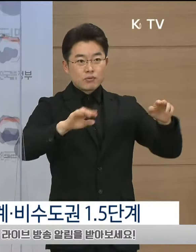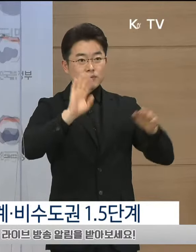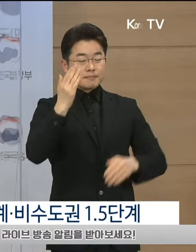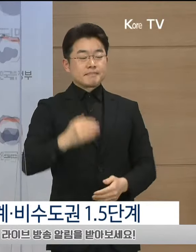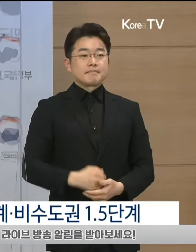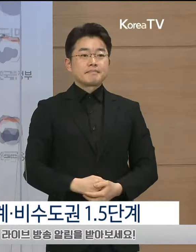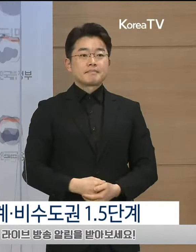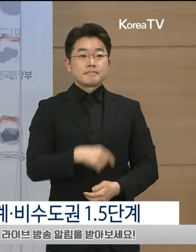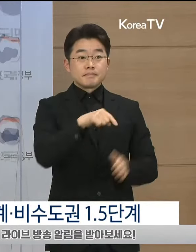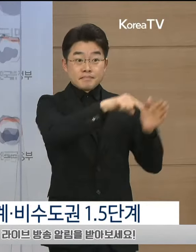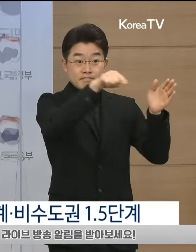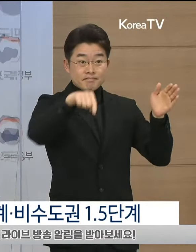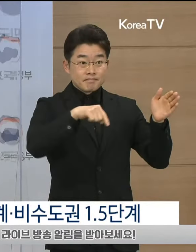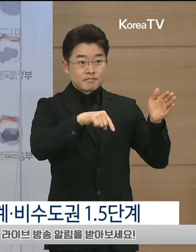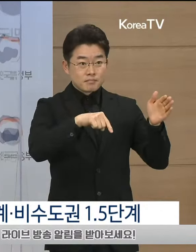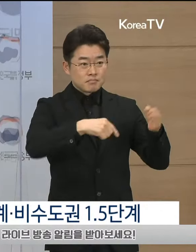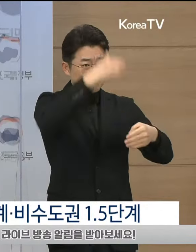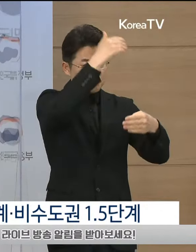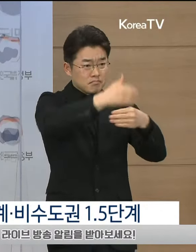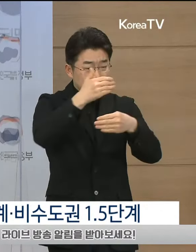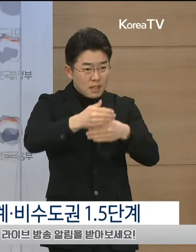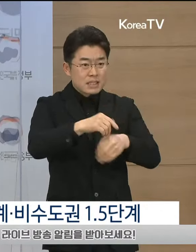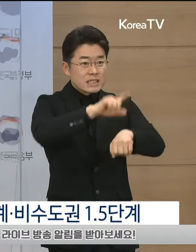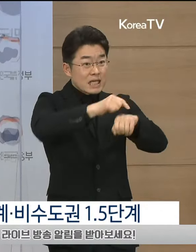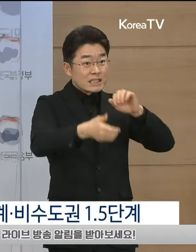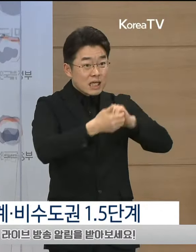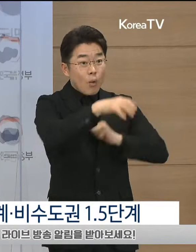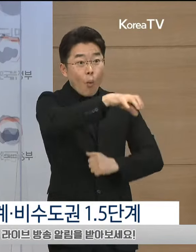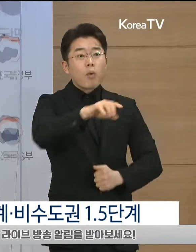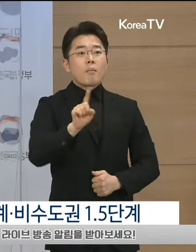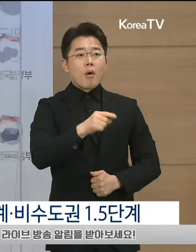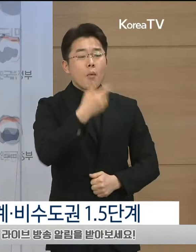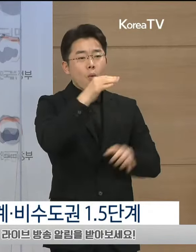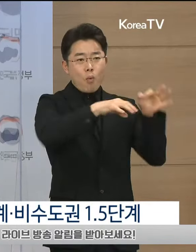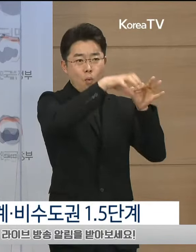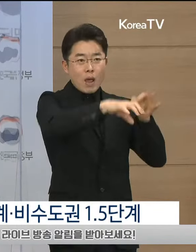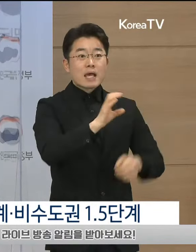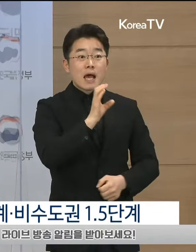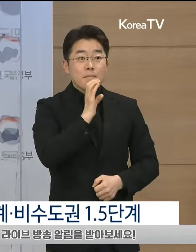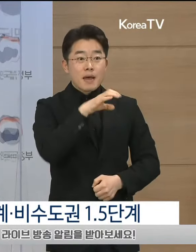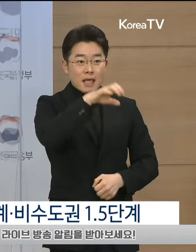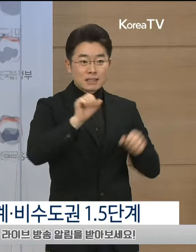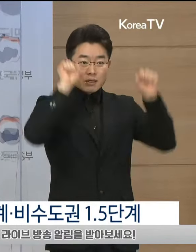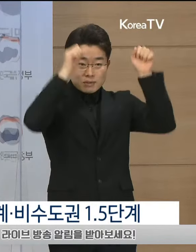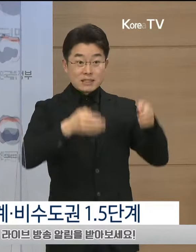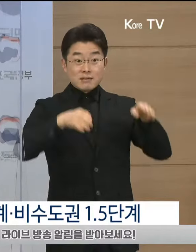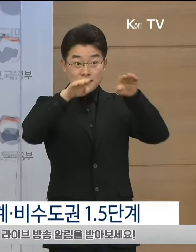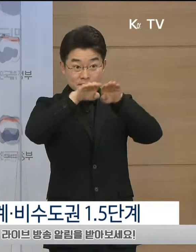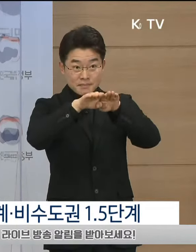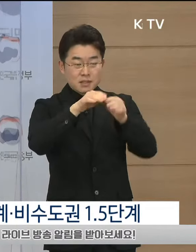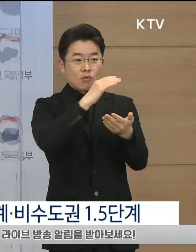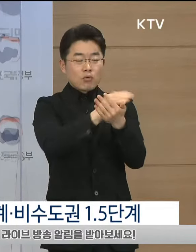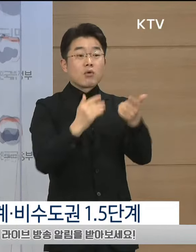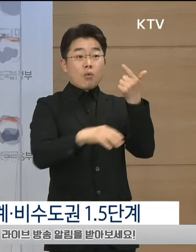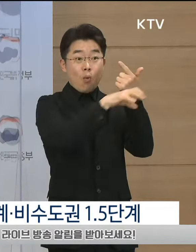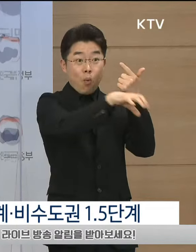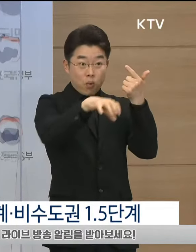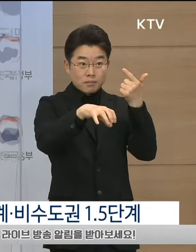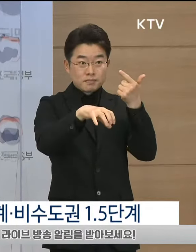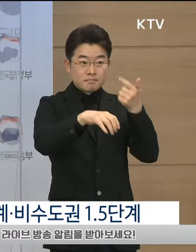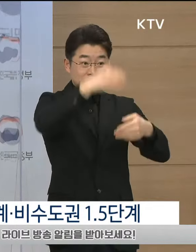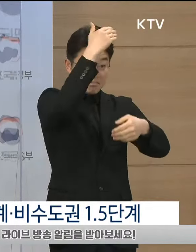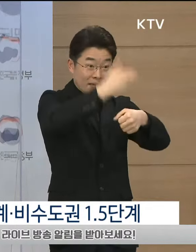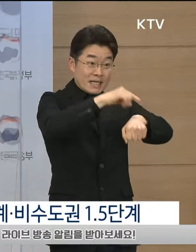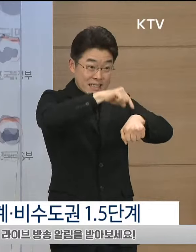지역에서 운영시간 제한이 유지되고 있는 음식점, 카페, 실내체육시설 등 육종의 시설에